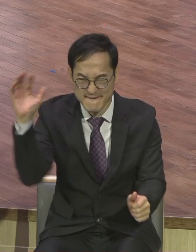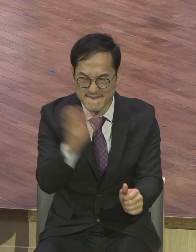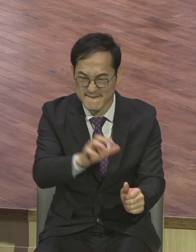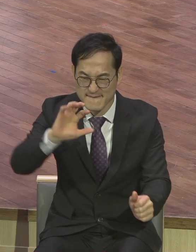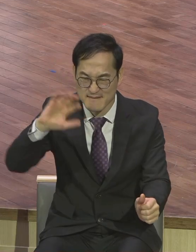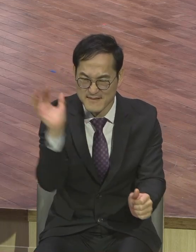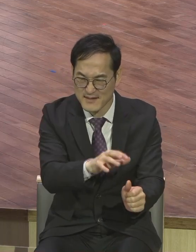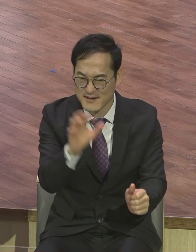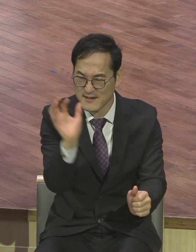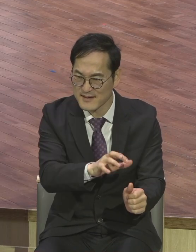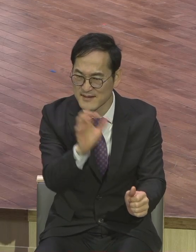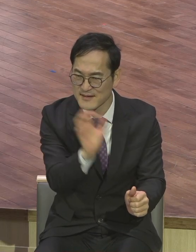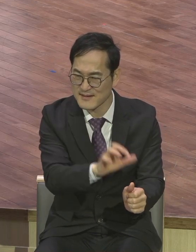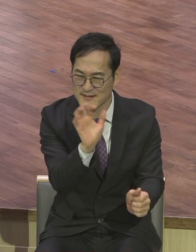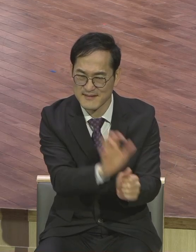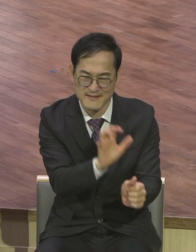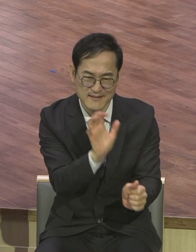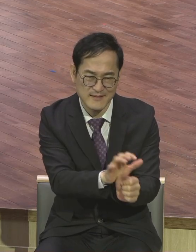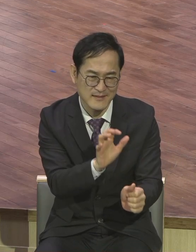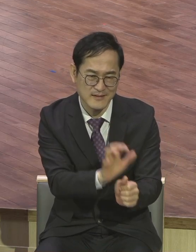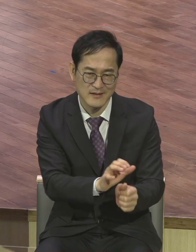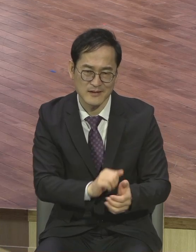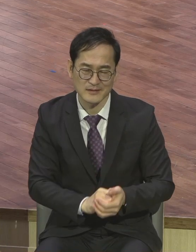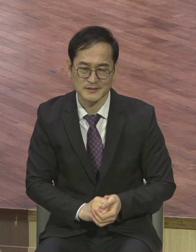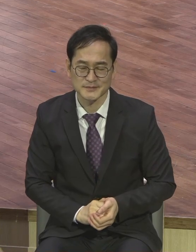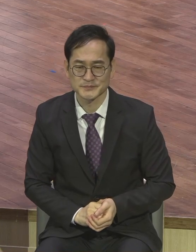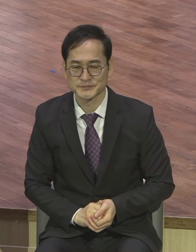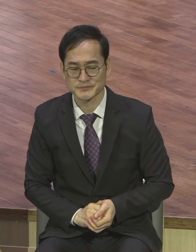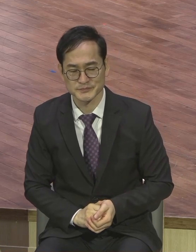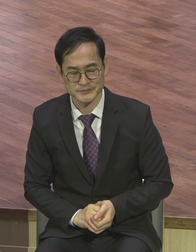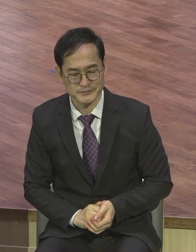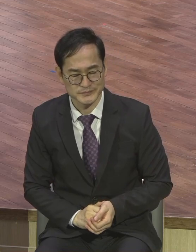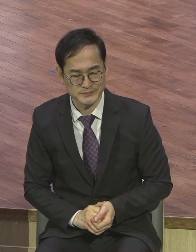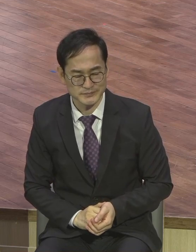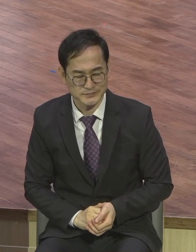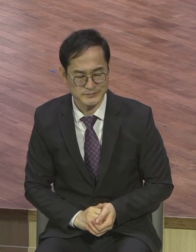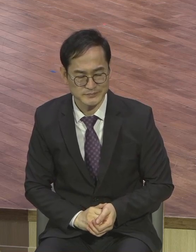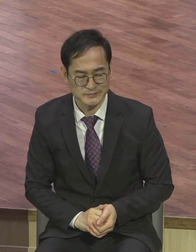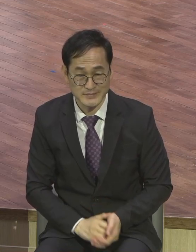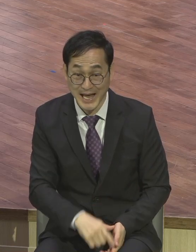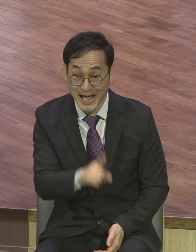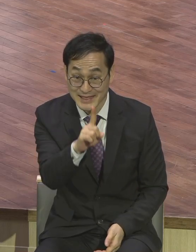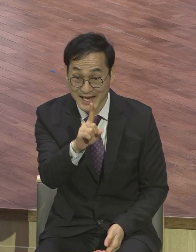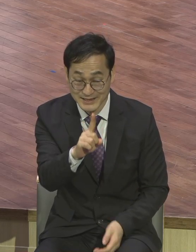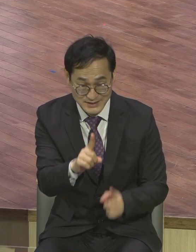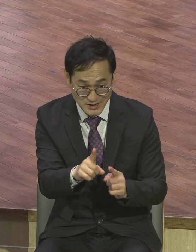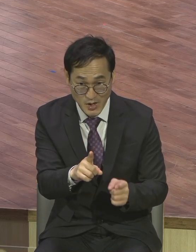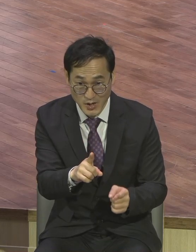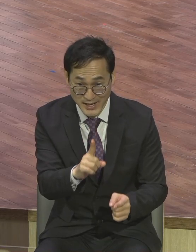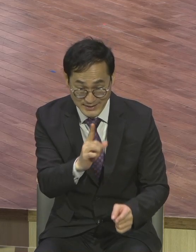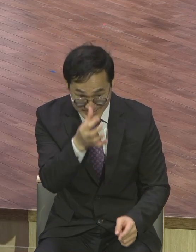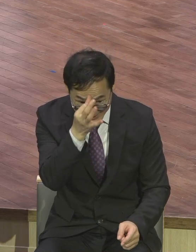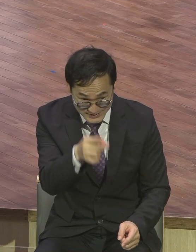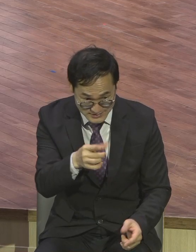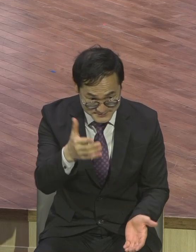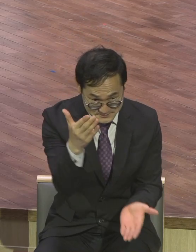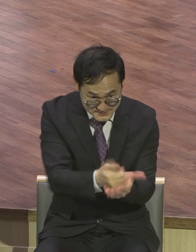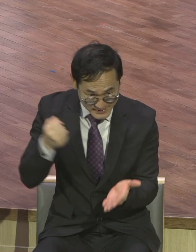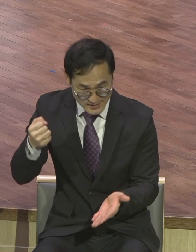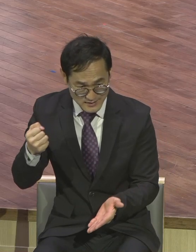그렇게 책망을 하시면서 한 달란트 받은 자의 있는 것 한 달란트 뺏어버리고 바깥 어두운